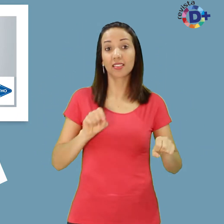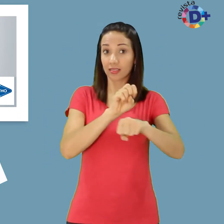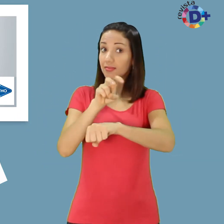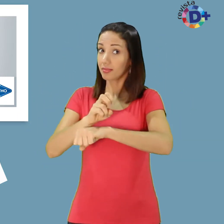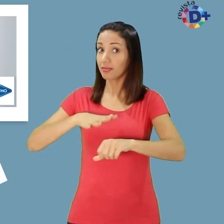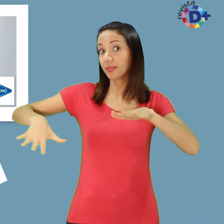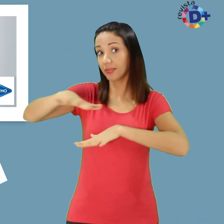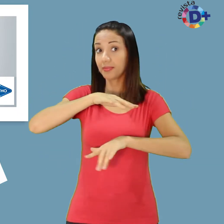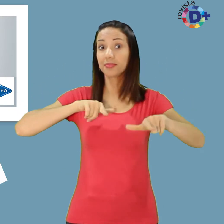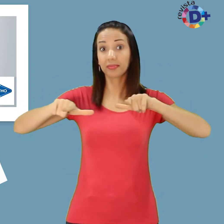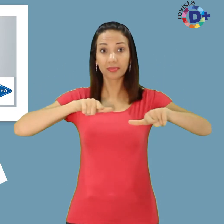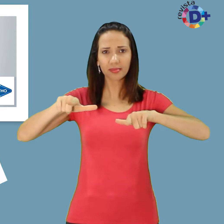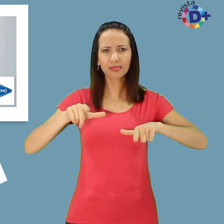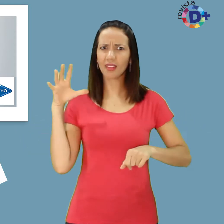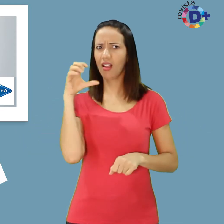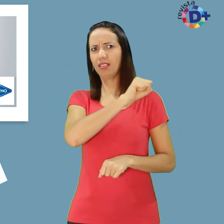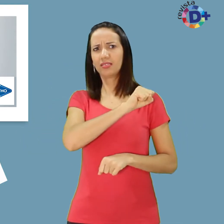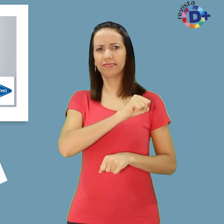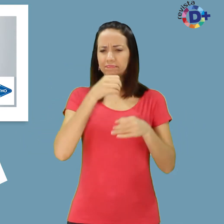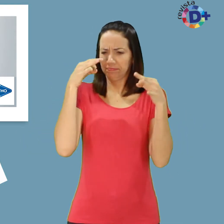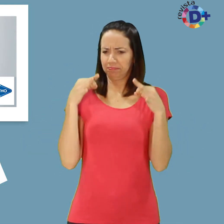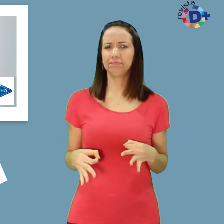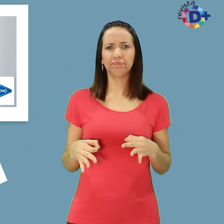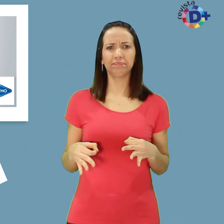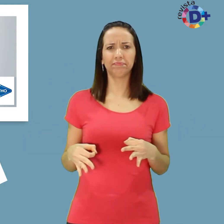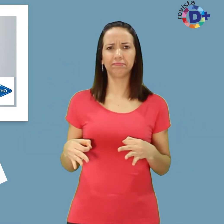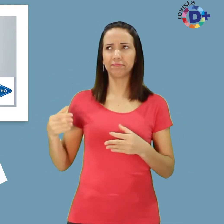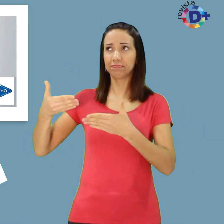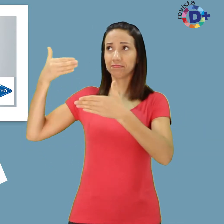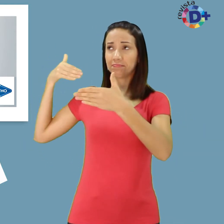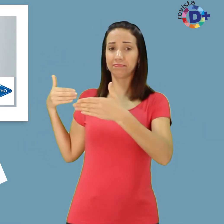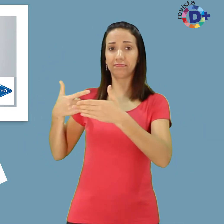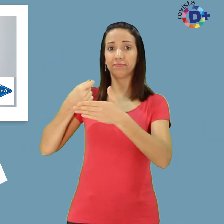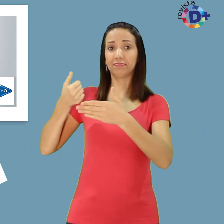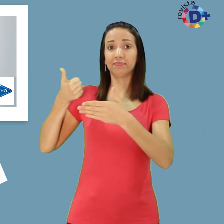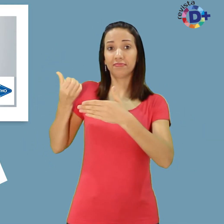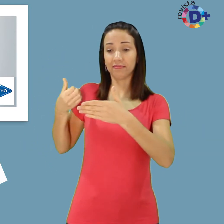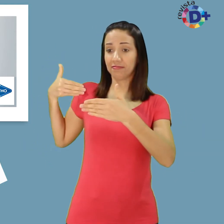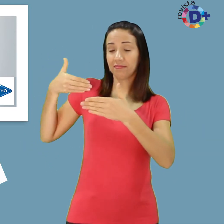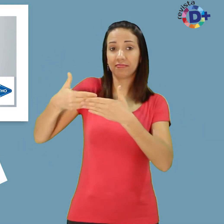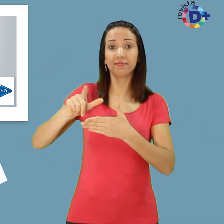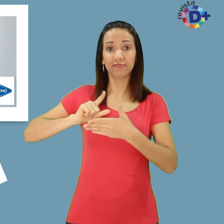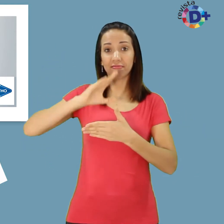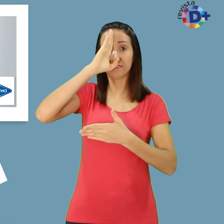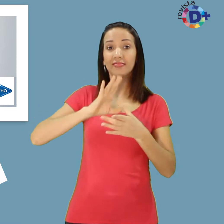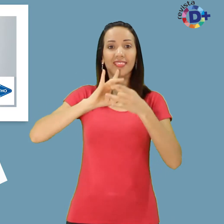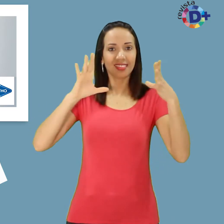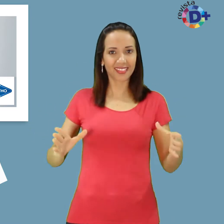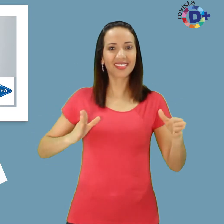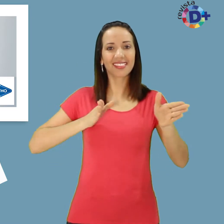trabalho de forma mais rápida e justa, desde 2016, a Cato concede gratuidade no acesso a todas